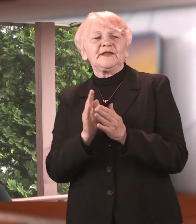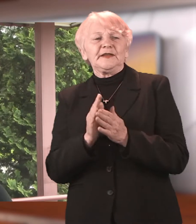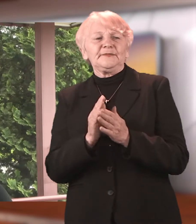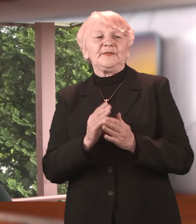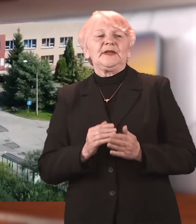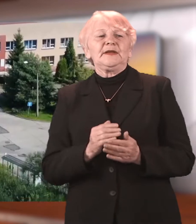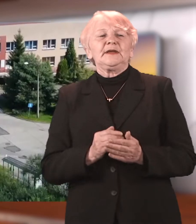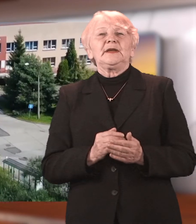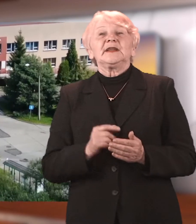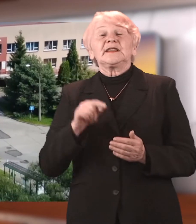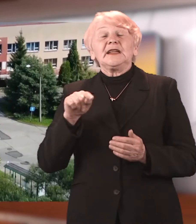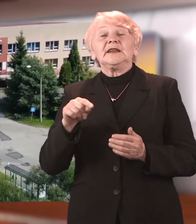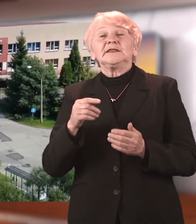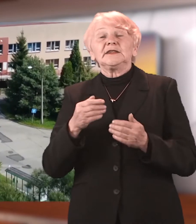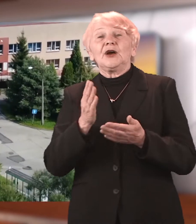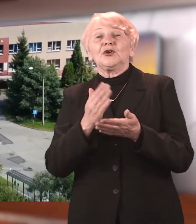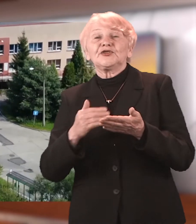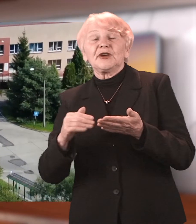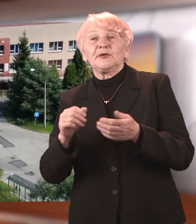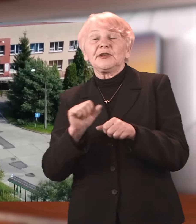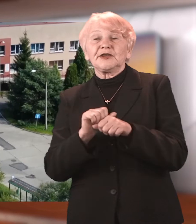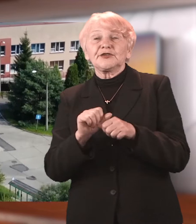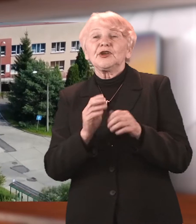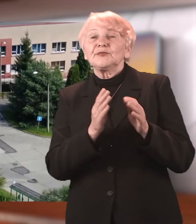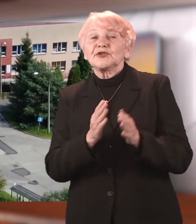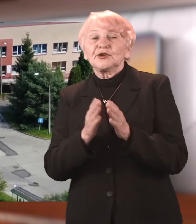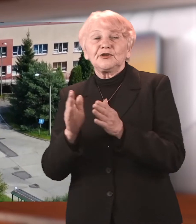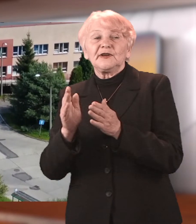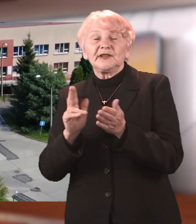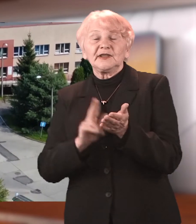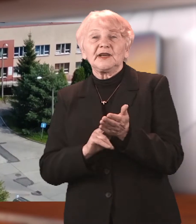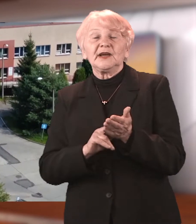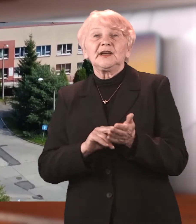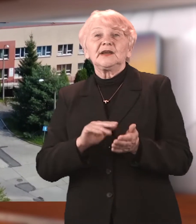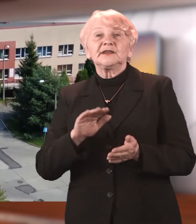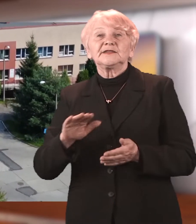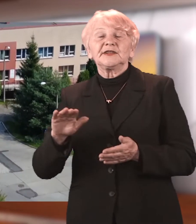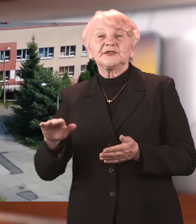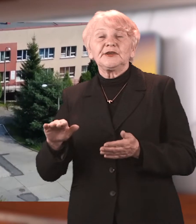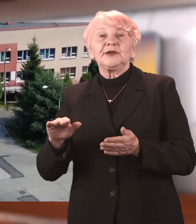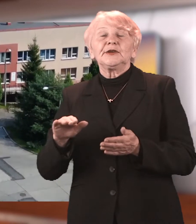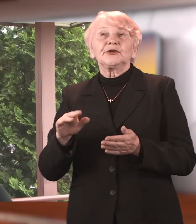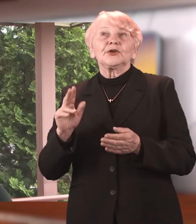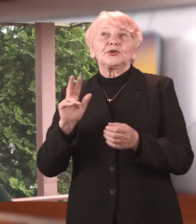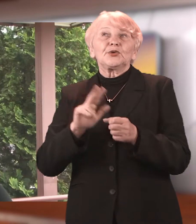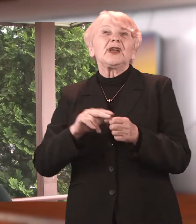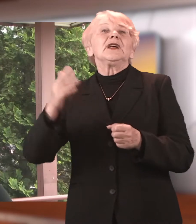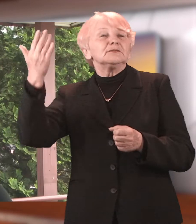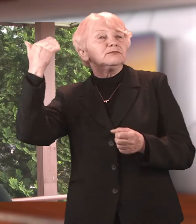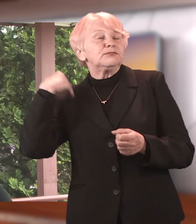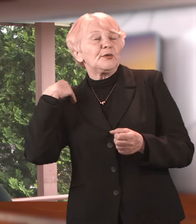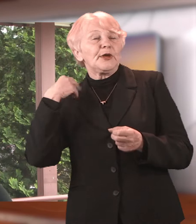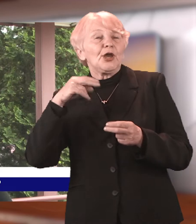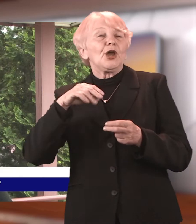Wykonujemy. Oddział pediatryczny w Raciborzu jest przygotowany także na przyjęcie dzieci z zespołem po covidowym. Przechorowanie